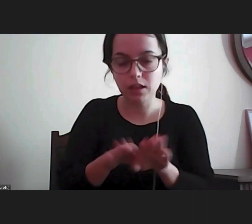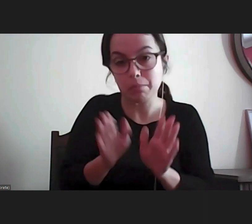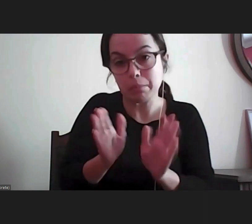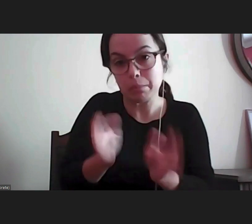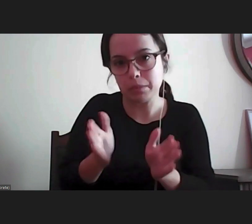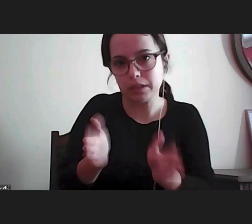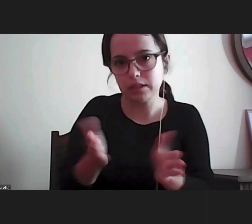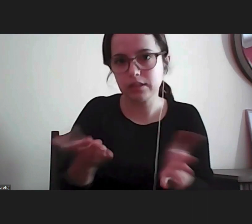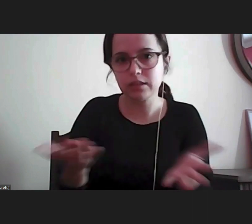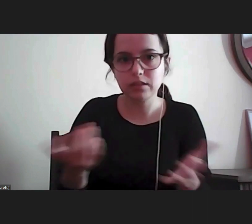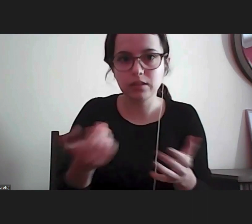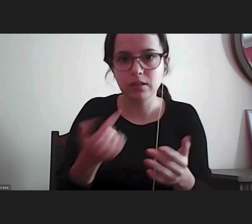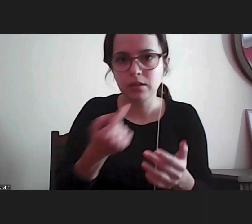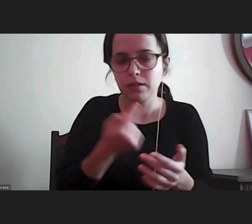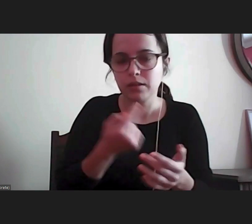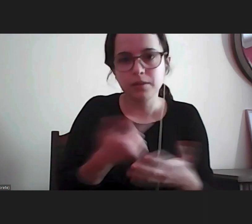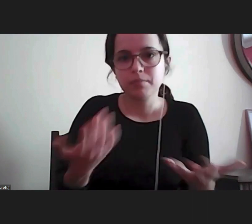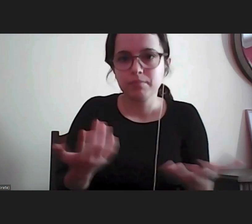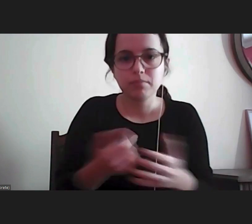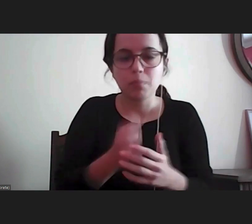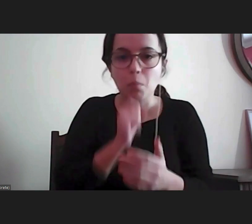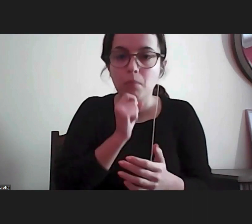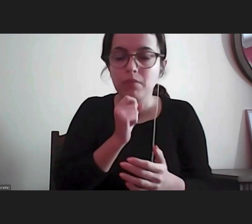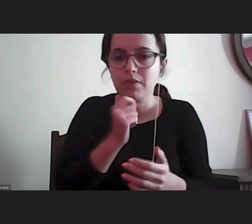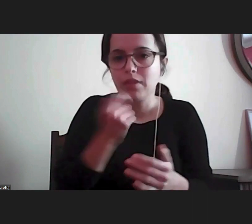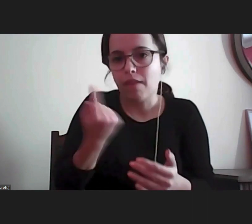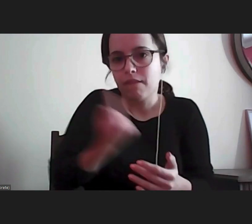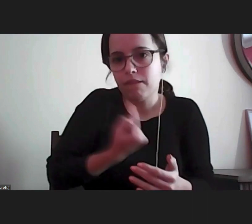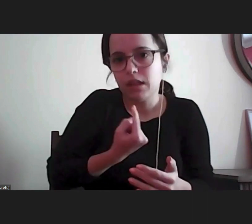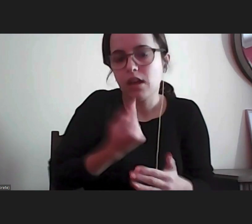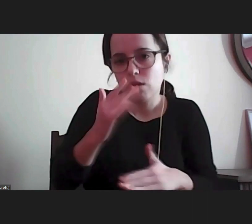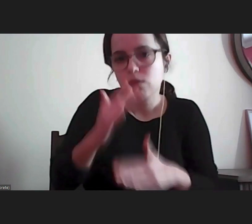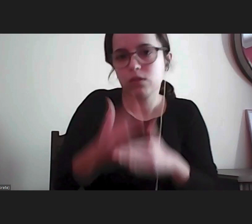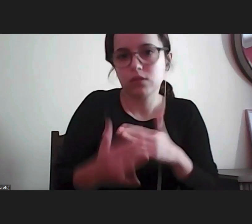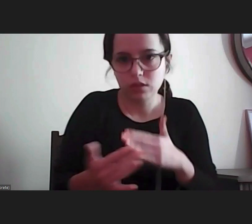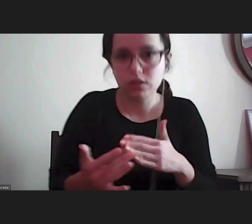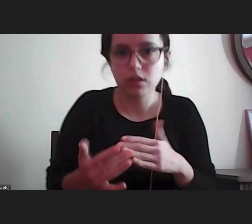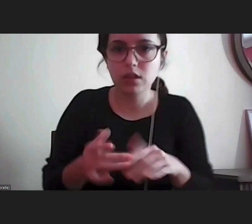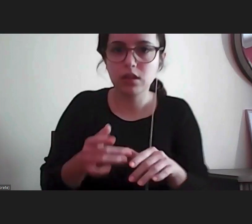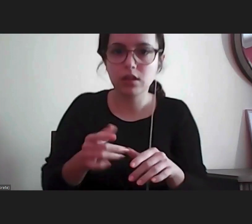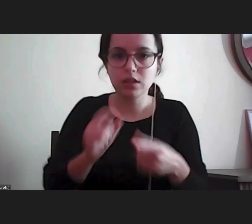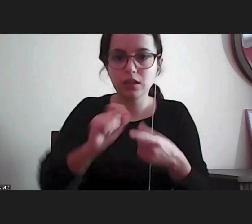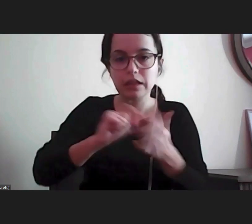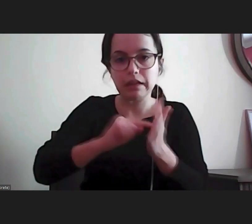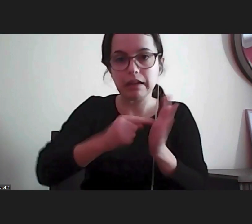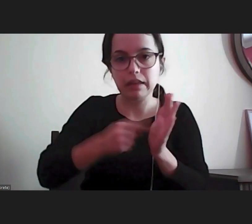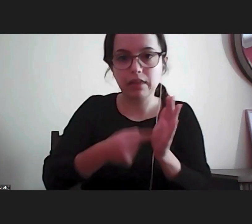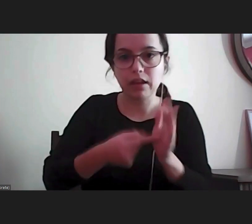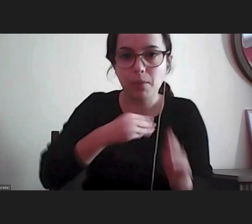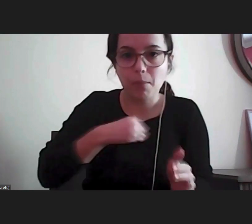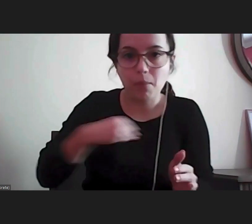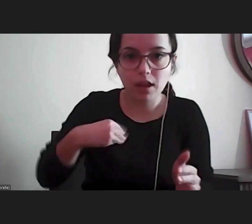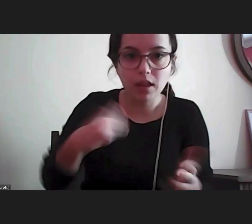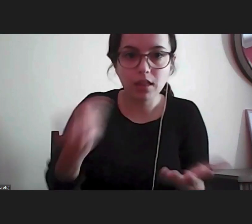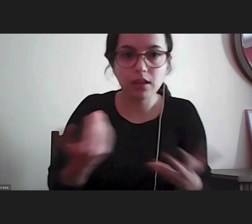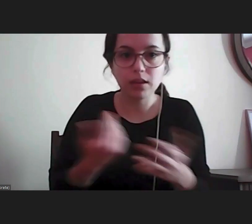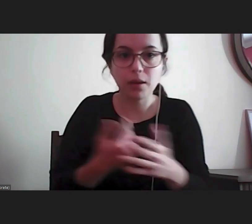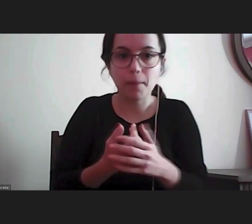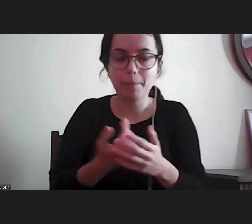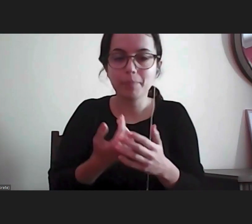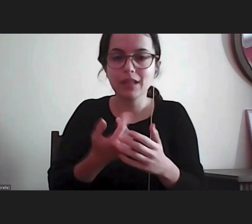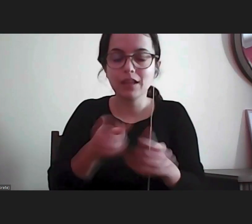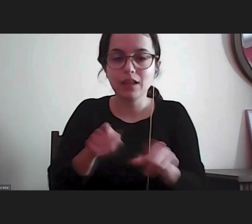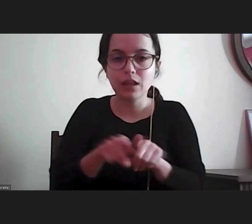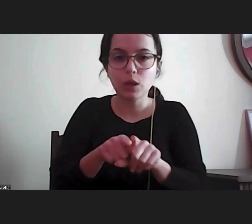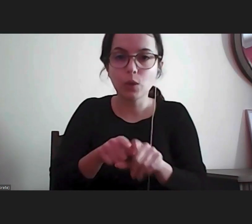estava em causa nunca esteve em causa que tem um critério médico a necessidade dos pacientes não serem perigosos para si próprios